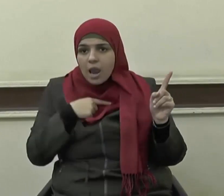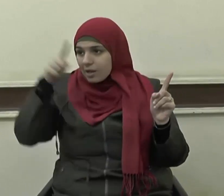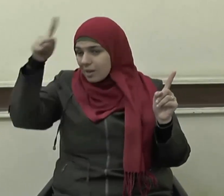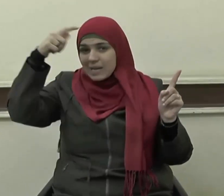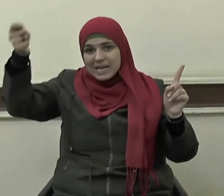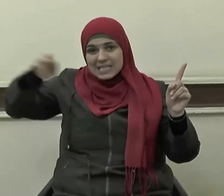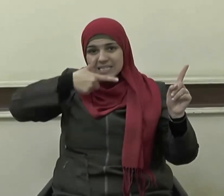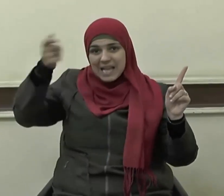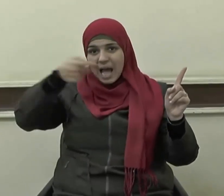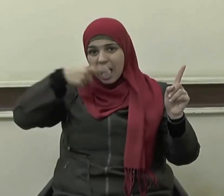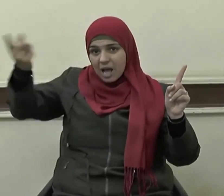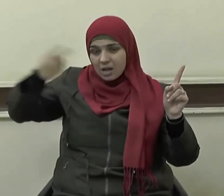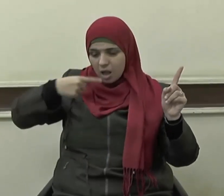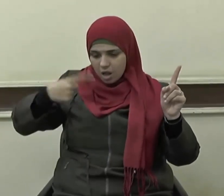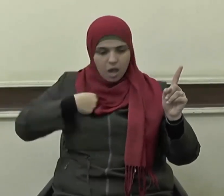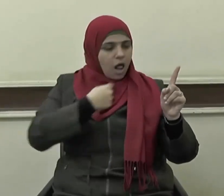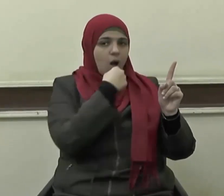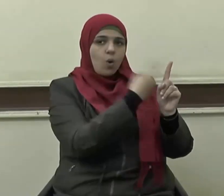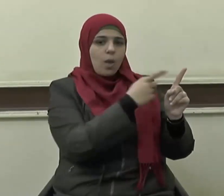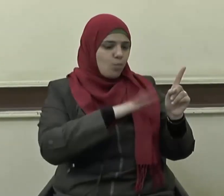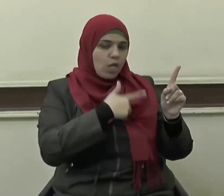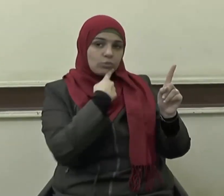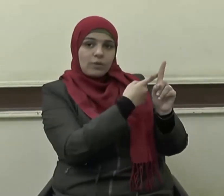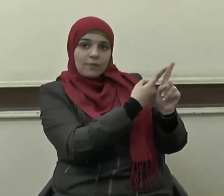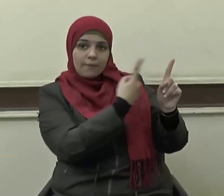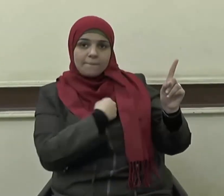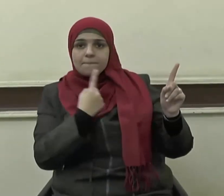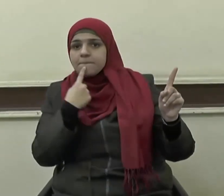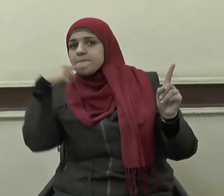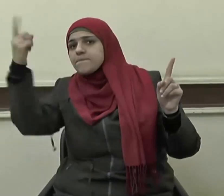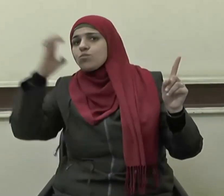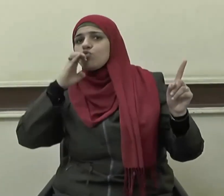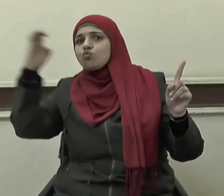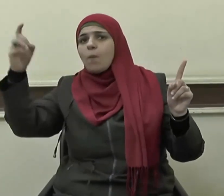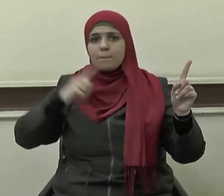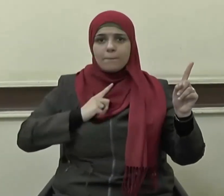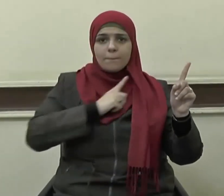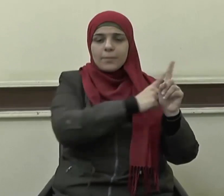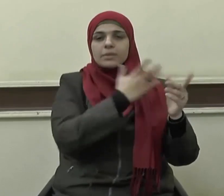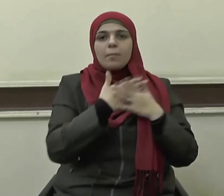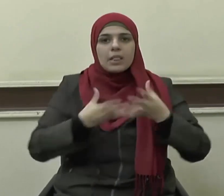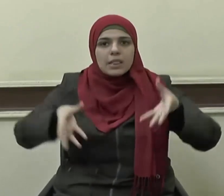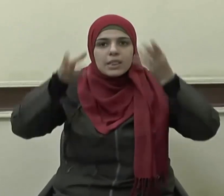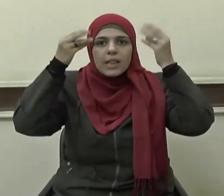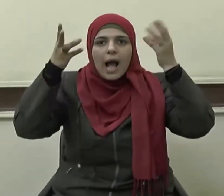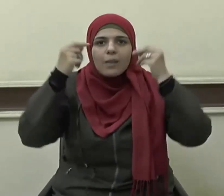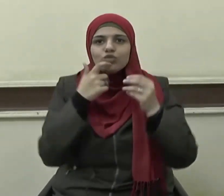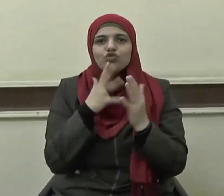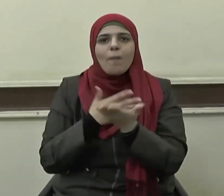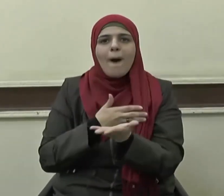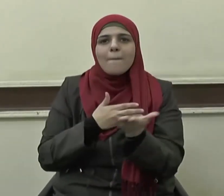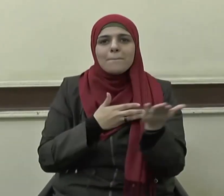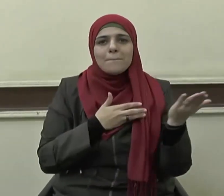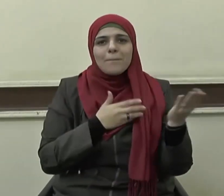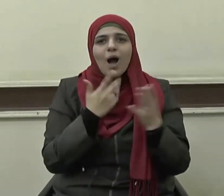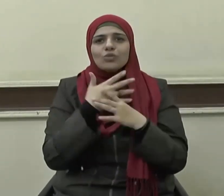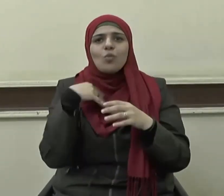وأجيب عنه إذا كتب هذا إلى جانب تعلمه السريانية والفارسية